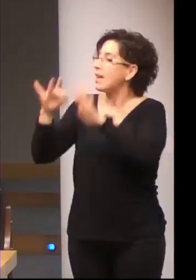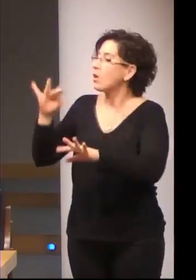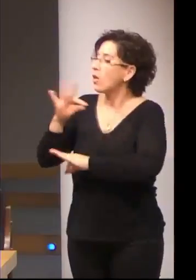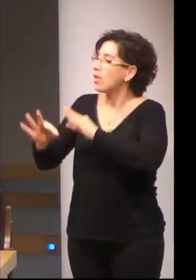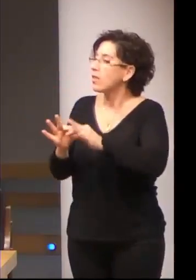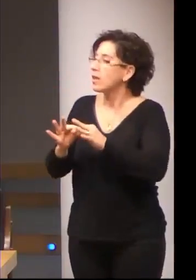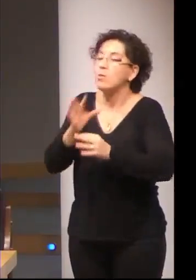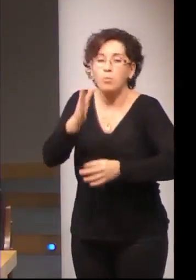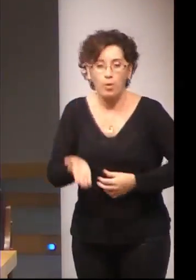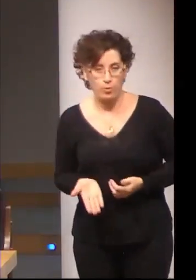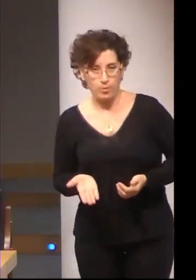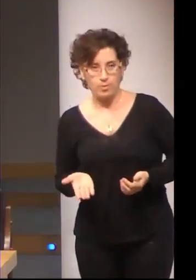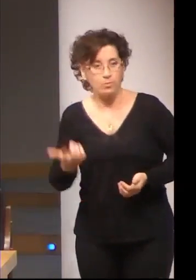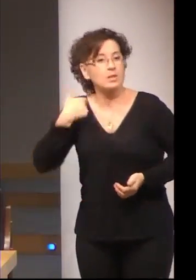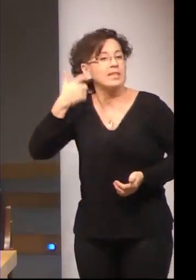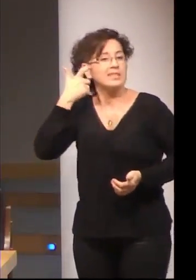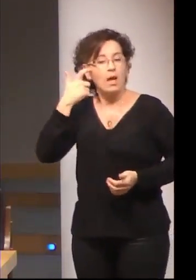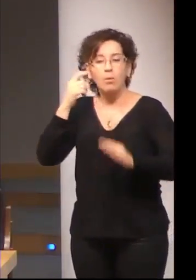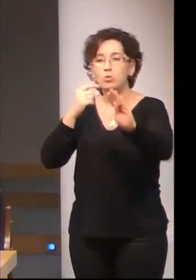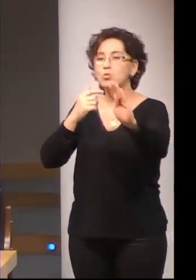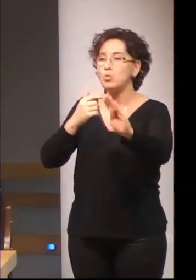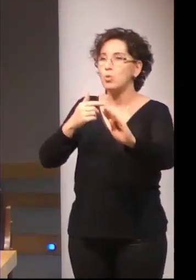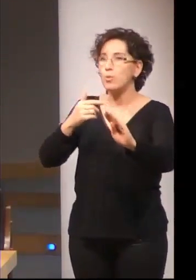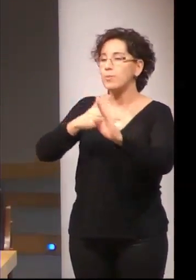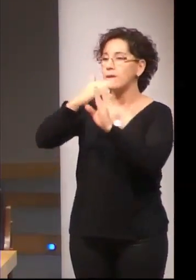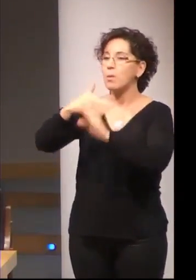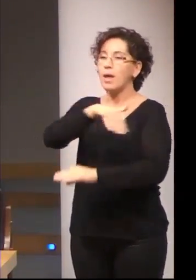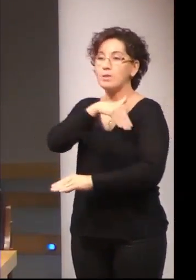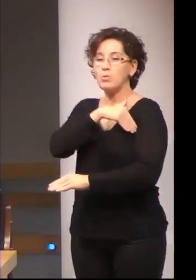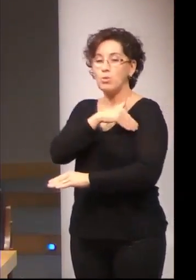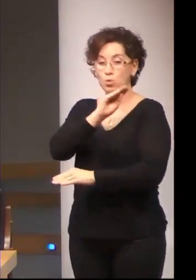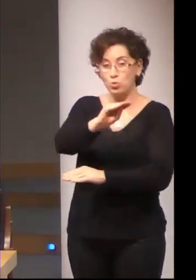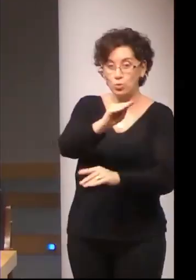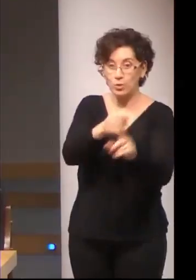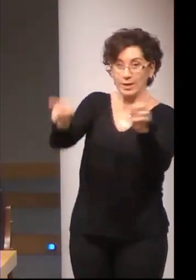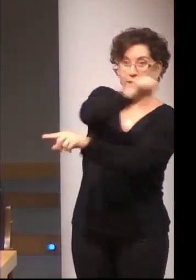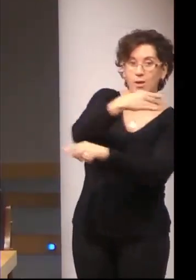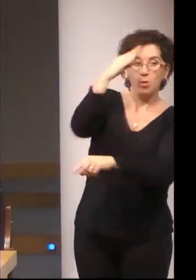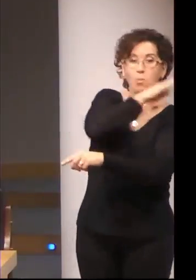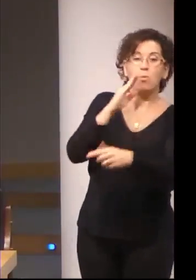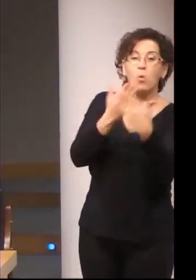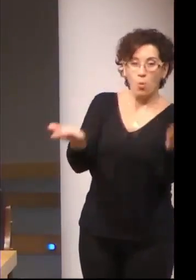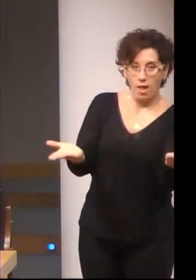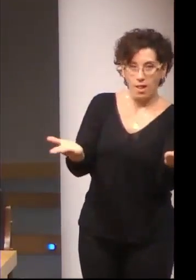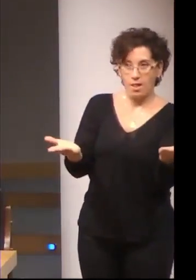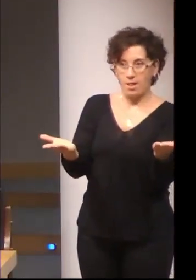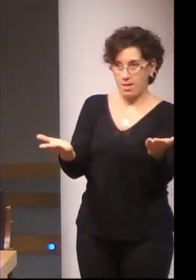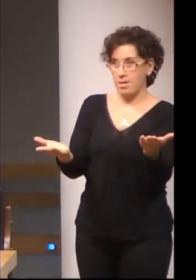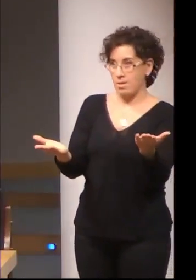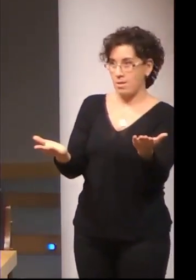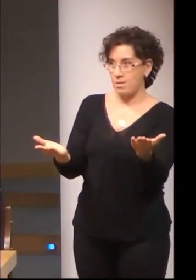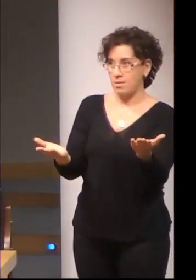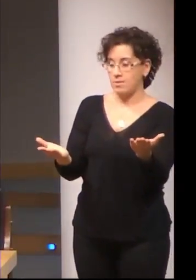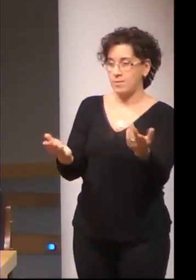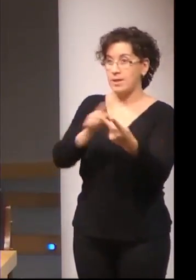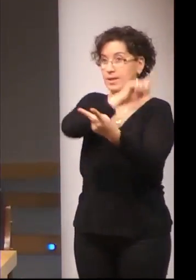interesaría saber cuál es el nivel de estudios de sus progenitores. Una segunda hipótesis es sobre la